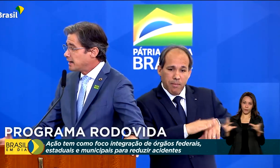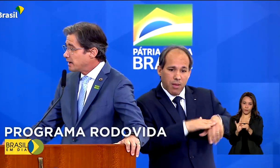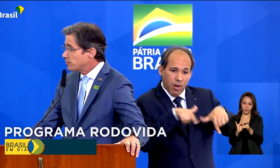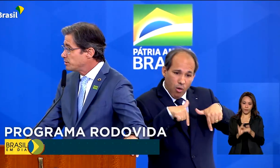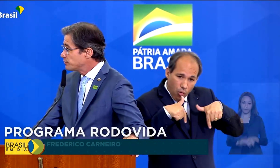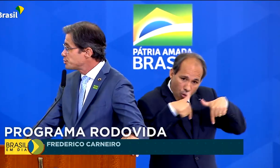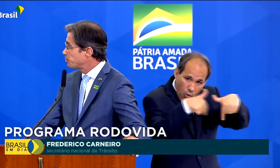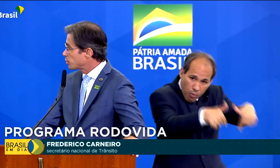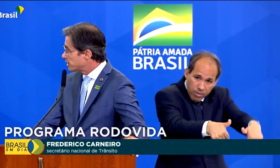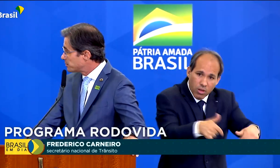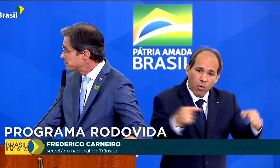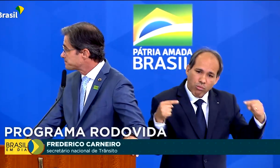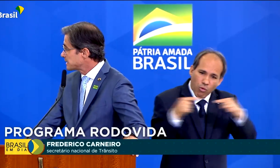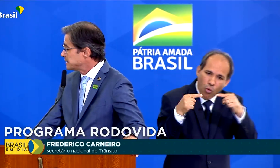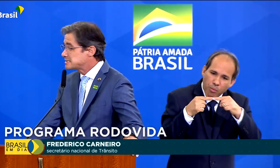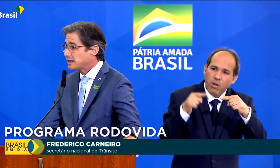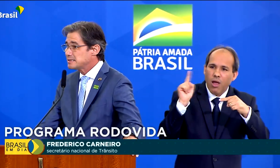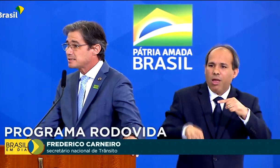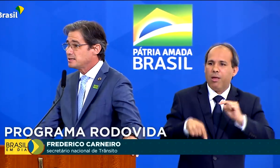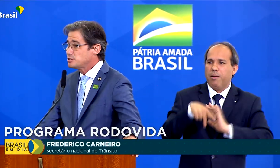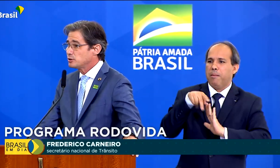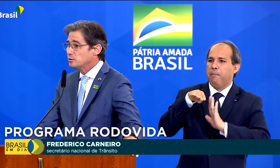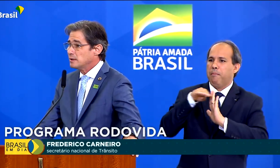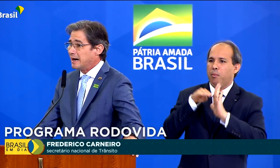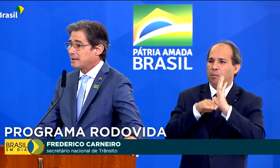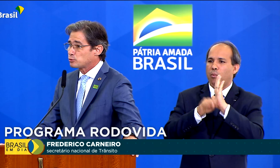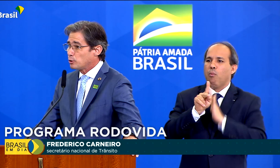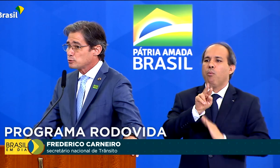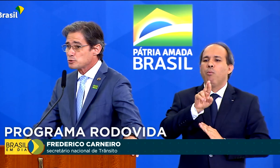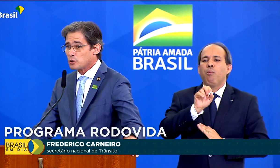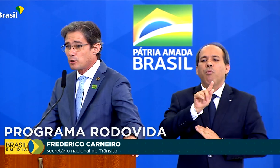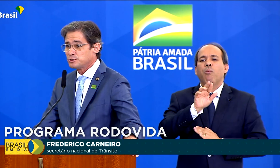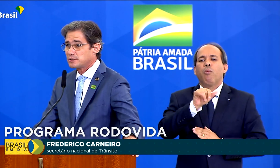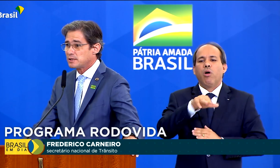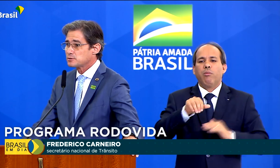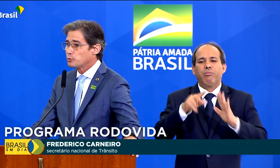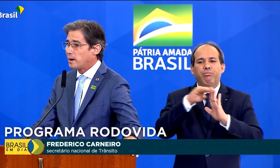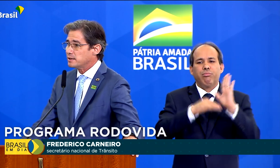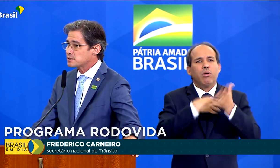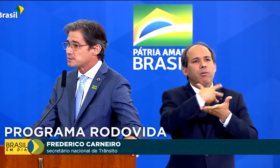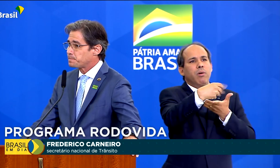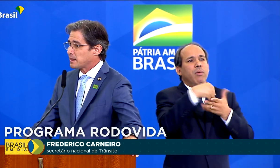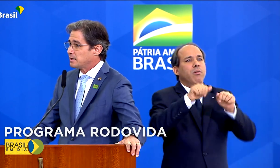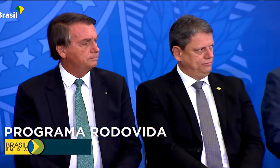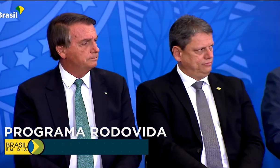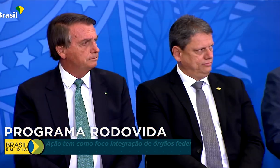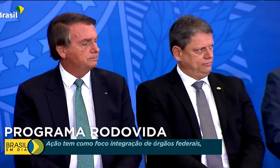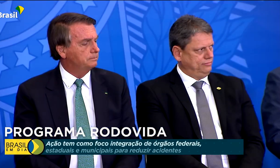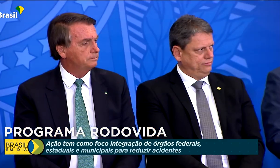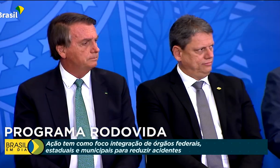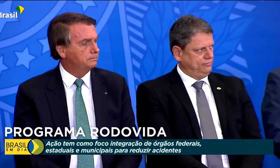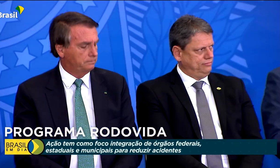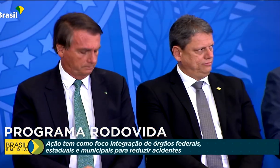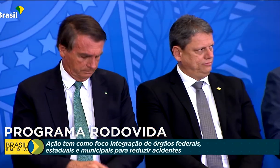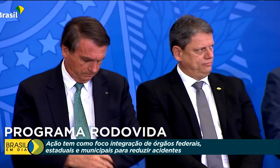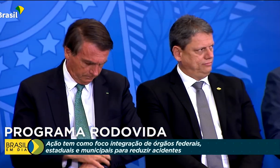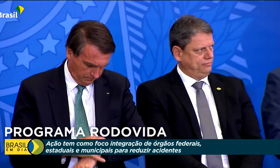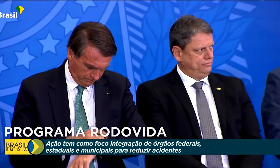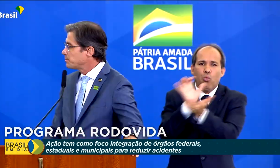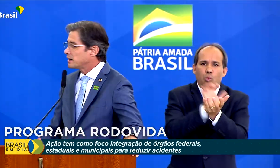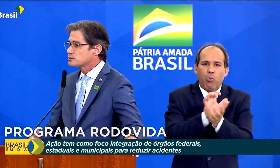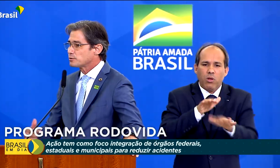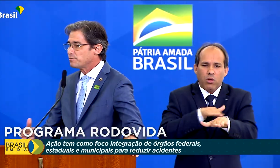se eleva ao nível de programa e será estendido a todos os órgãos de trânsito do país. Não só nas rodovias